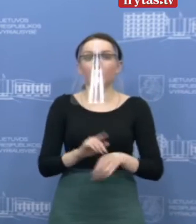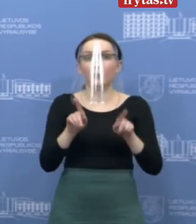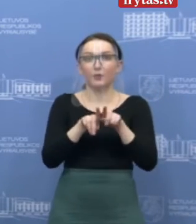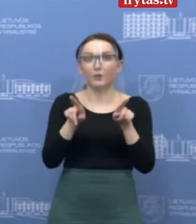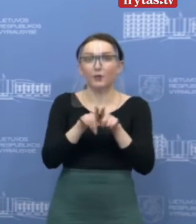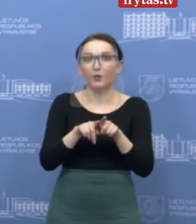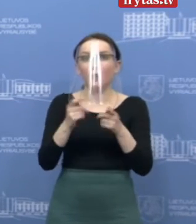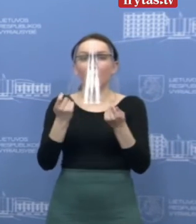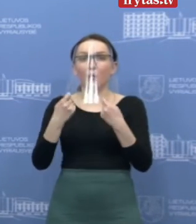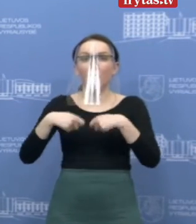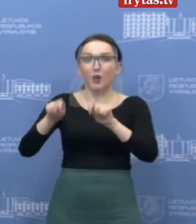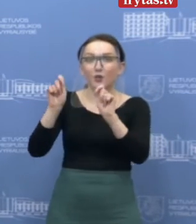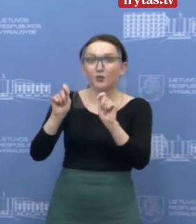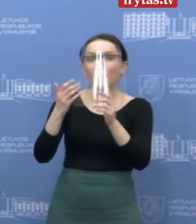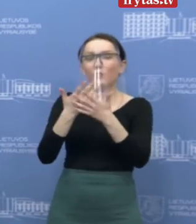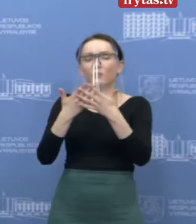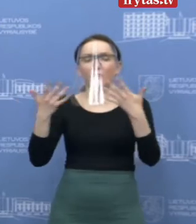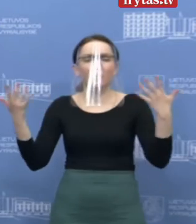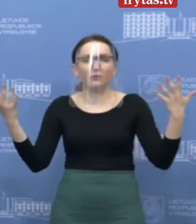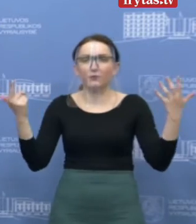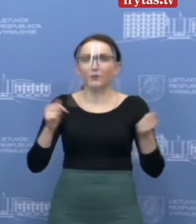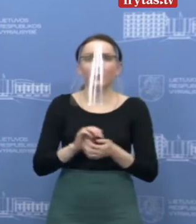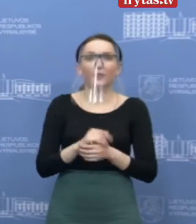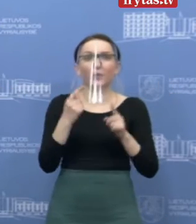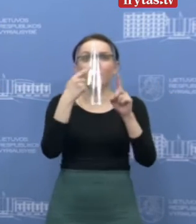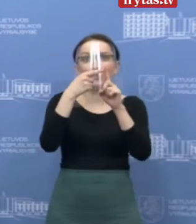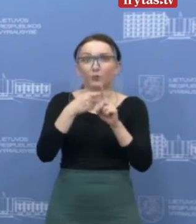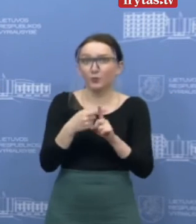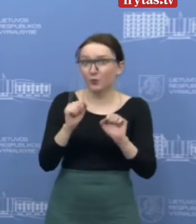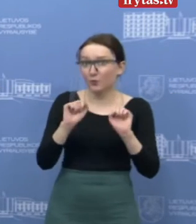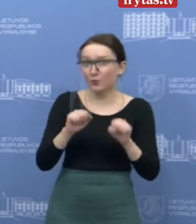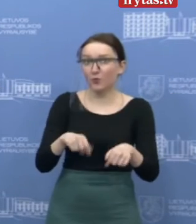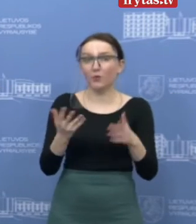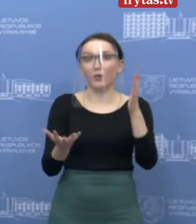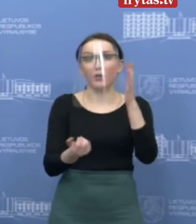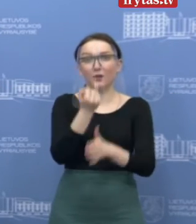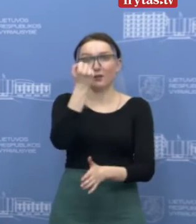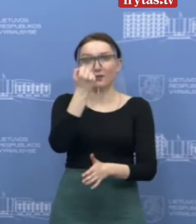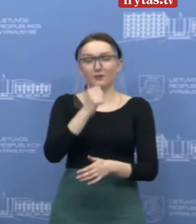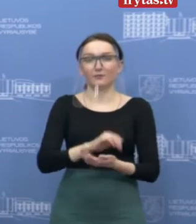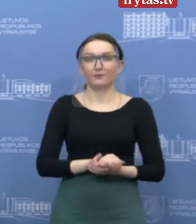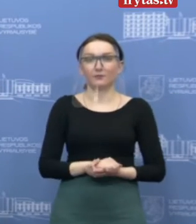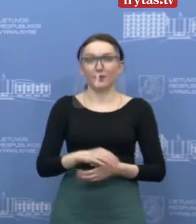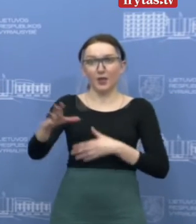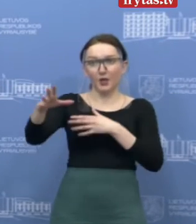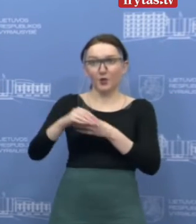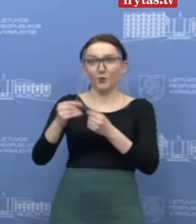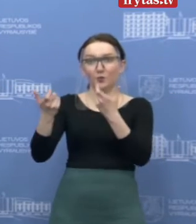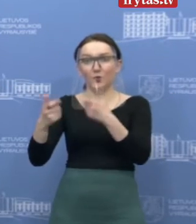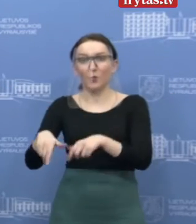ir parduoti savo prekesą ir daug, daug, daug gerų dalykų, kuriuo dirbsime su